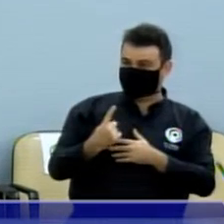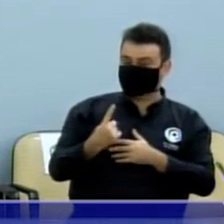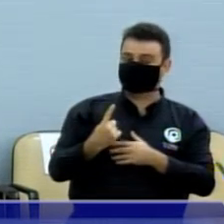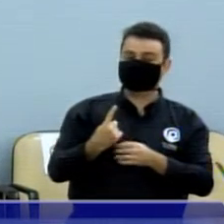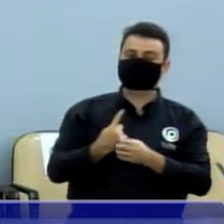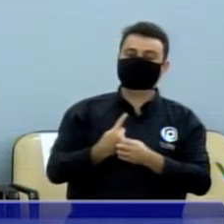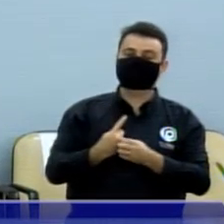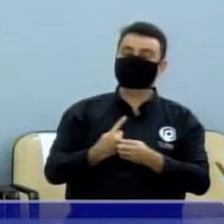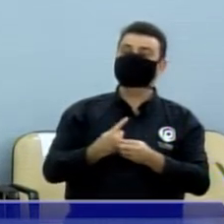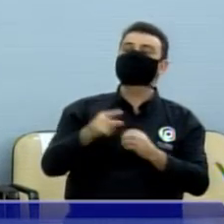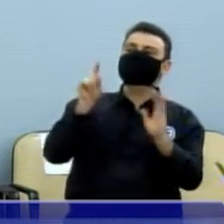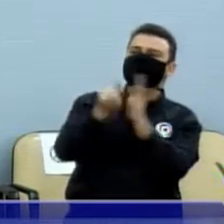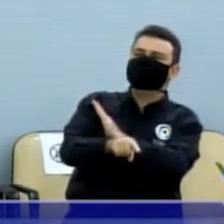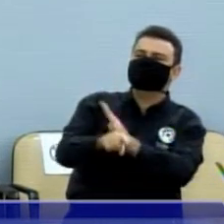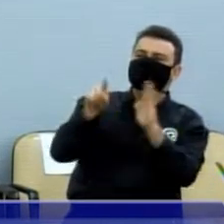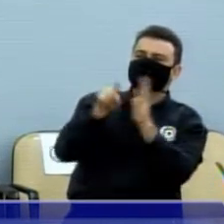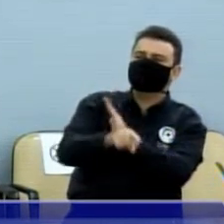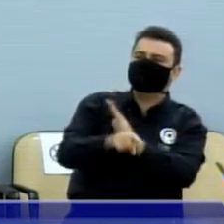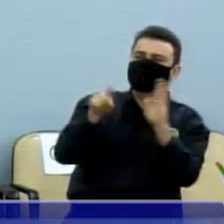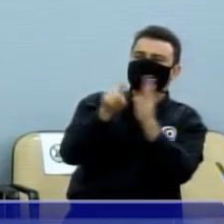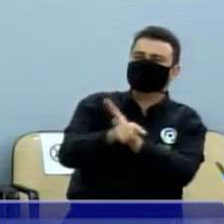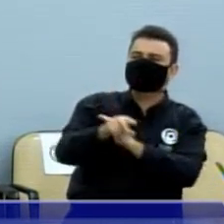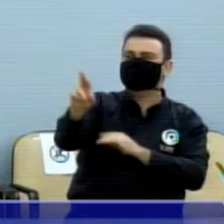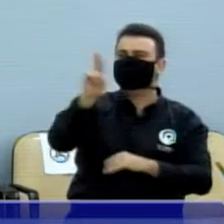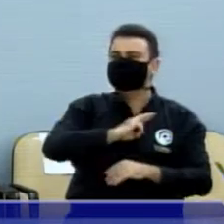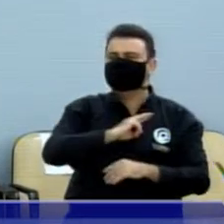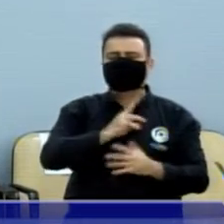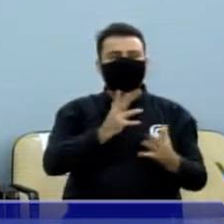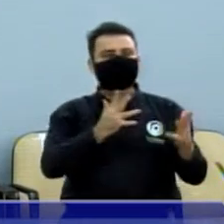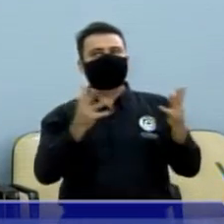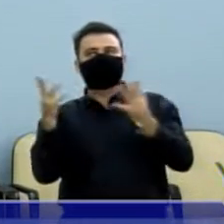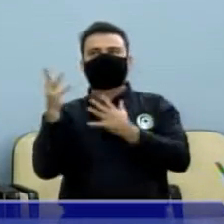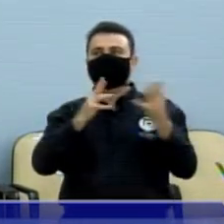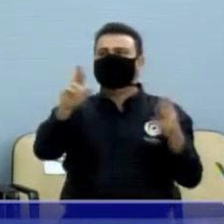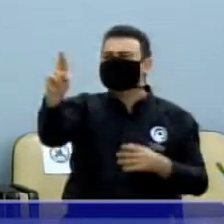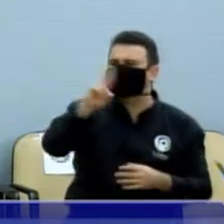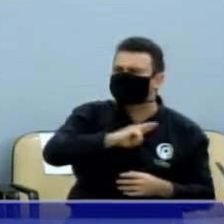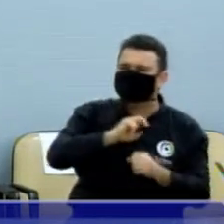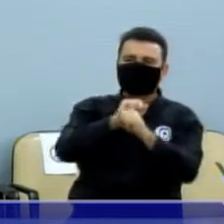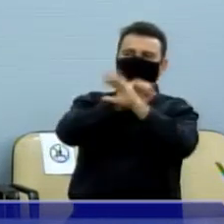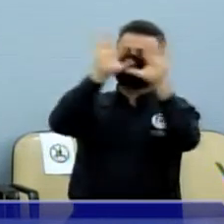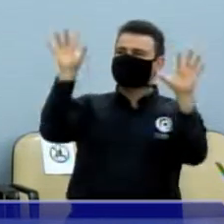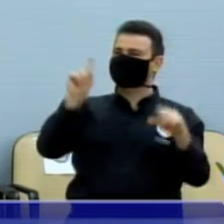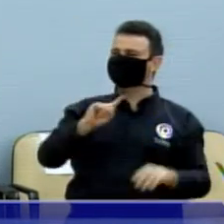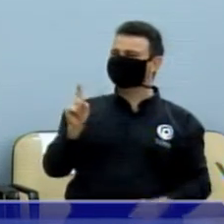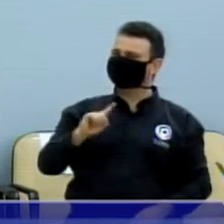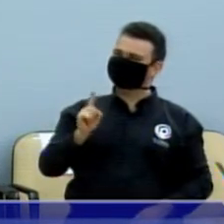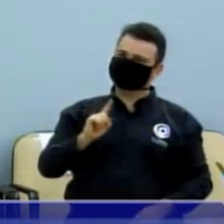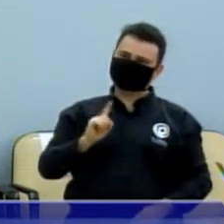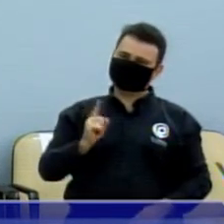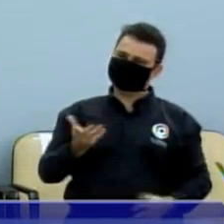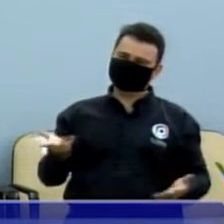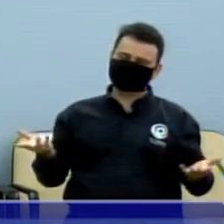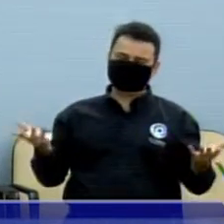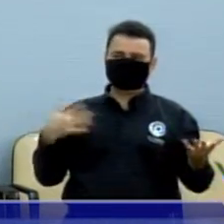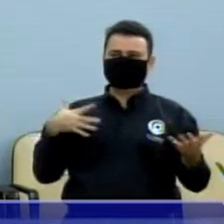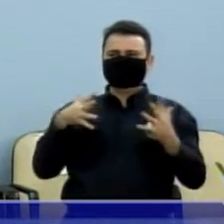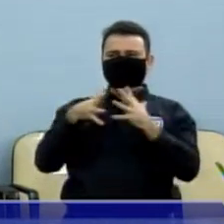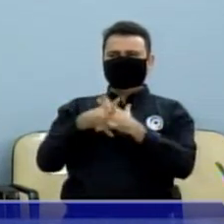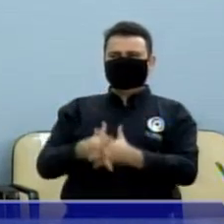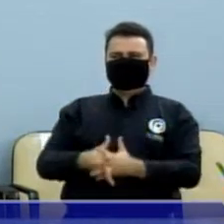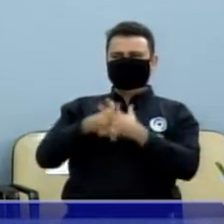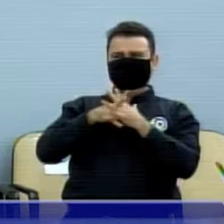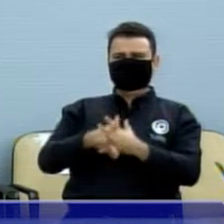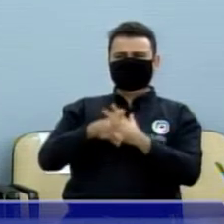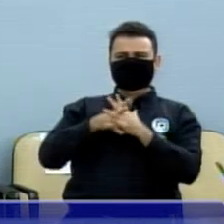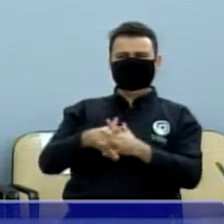de incertezas, de não respostas e uma confusão danada.